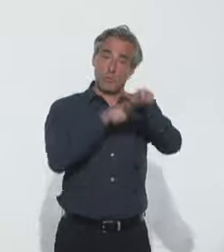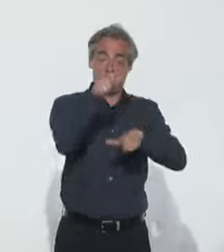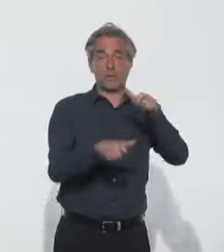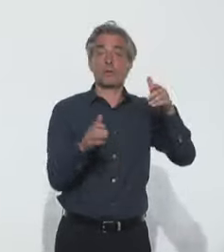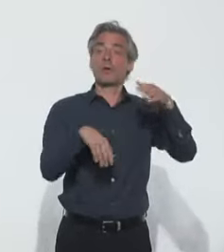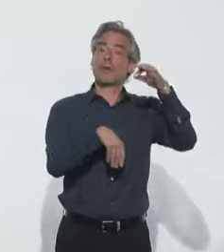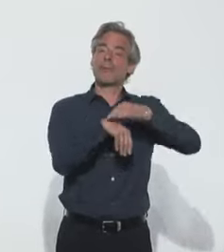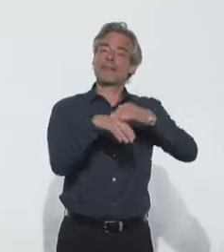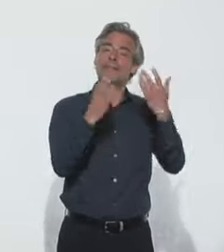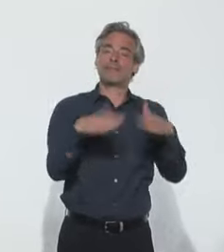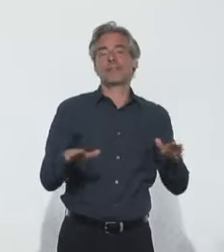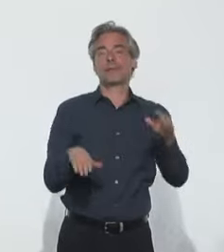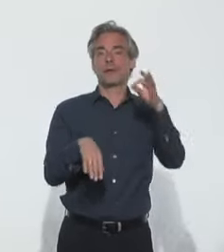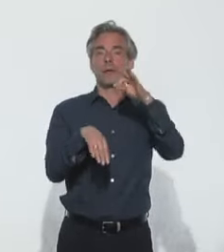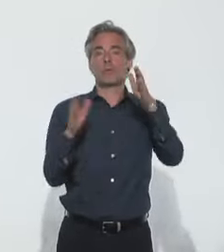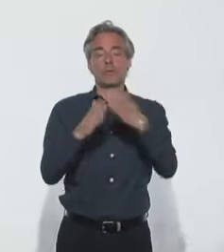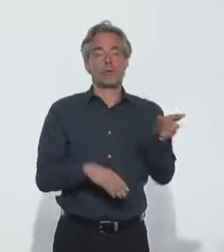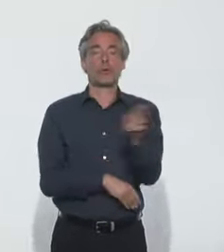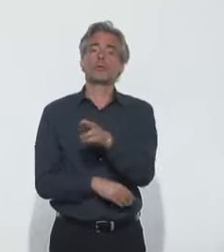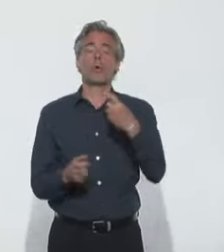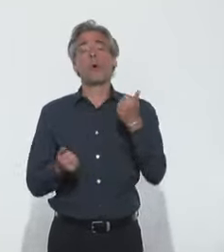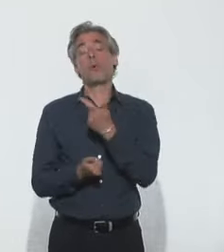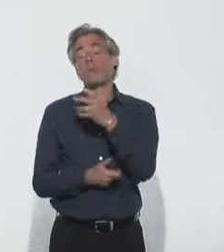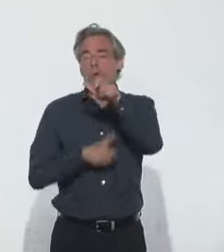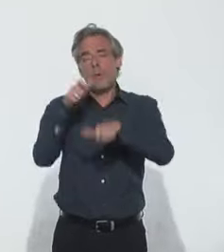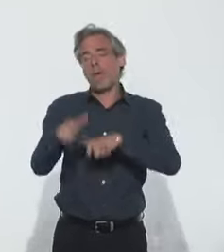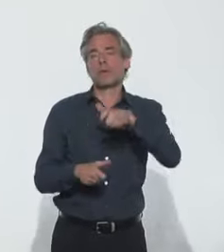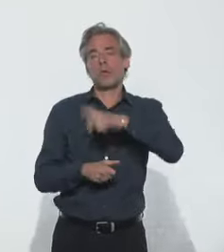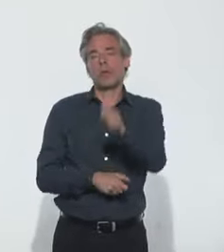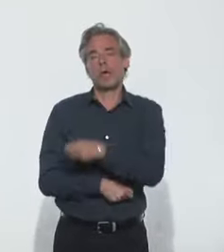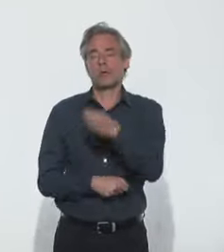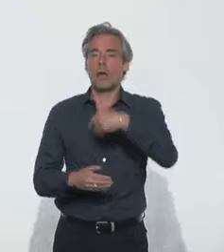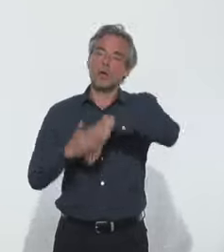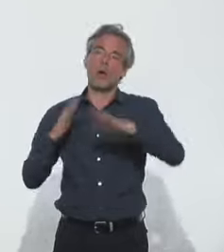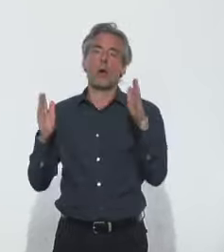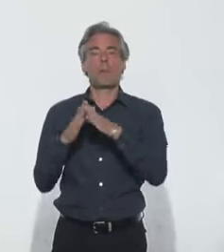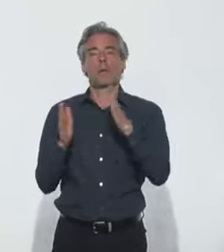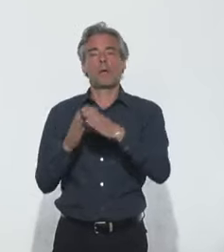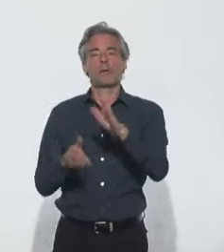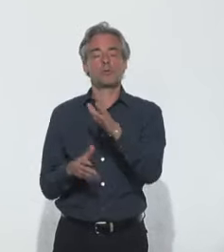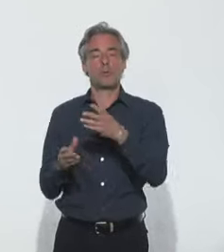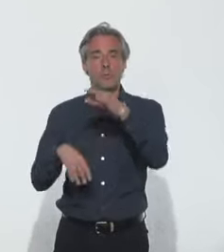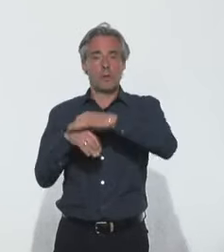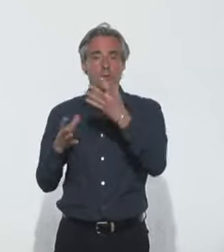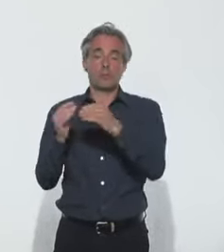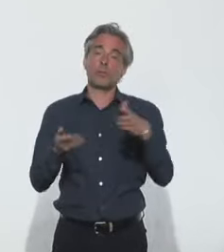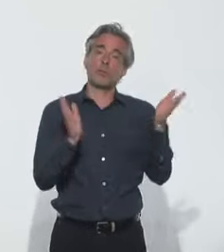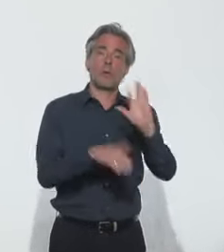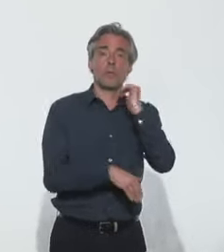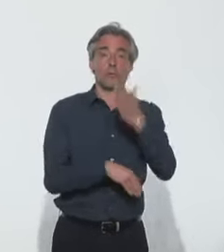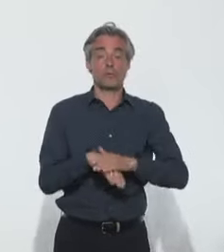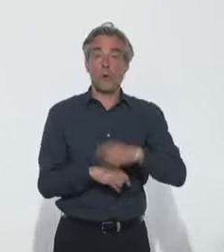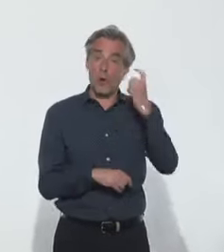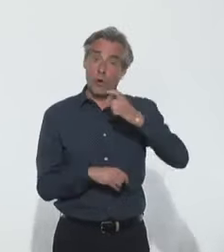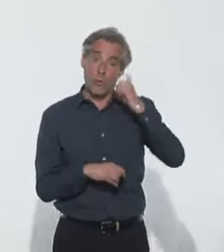rentrées à domicile et c'est sans compter les dizaines de milliers de personnes guéries en ville sans passage par l'hôpital. Vous le constatez, cette